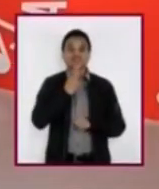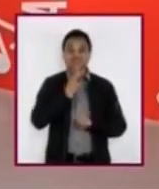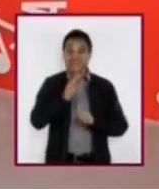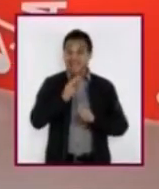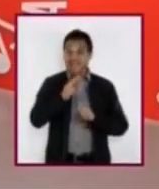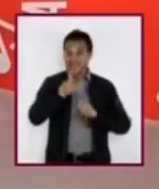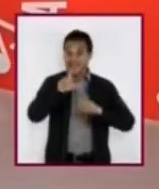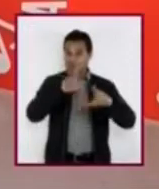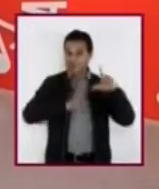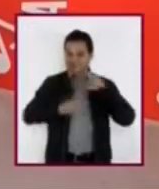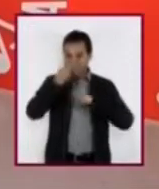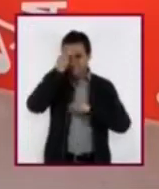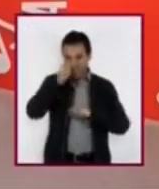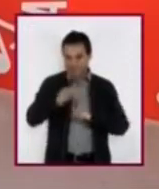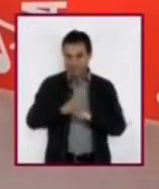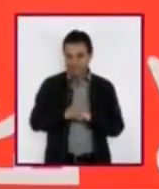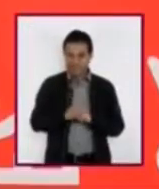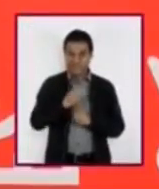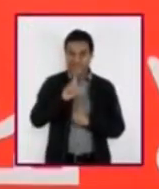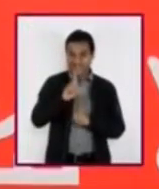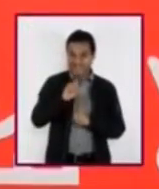también conocida como LSM.